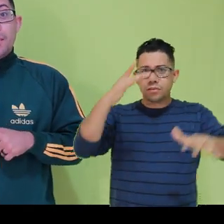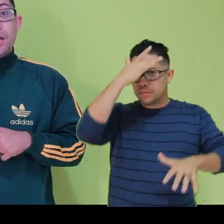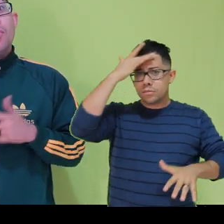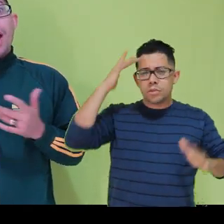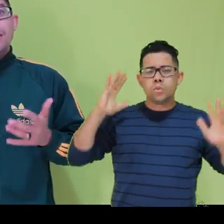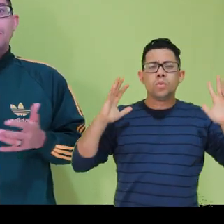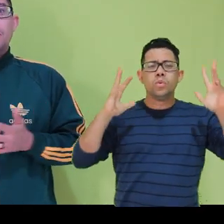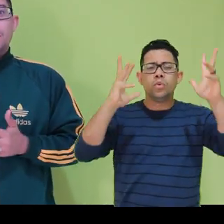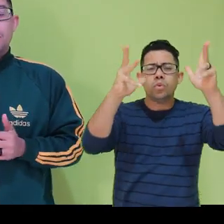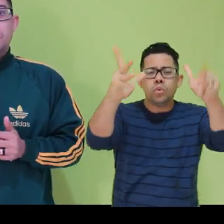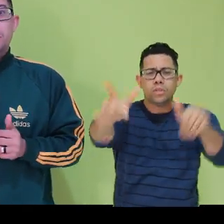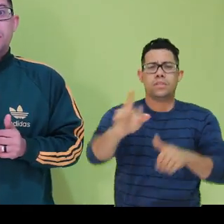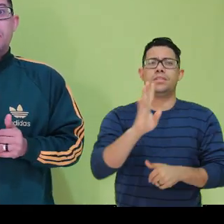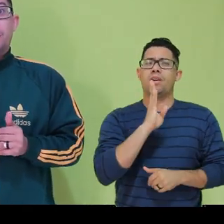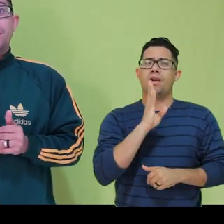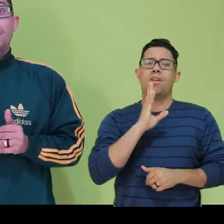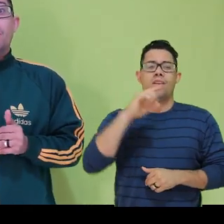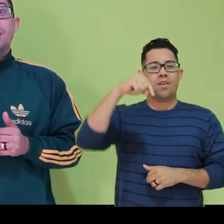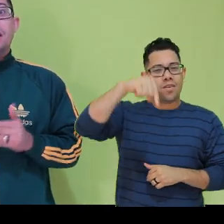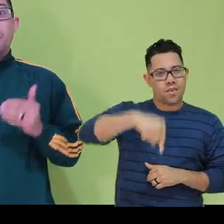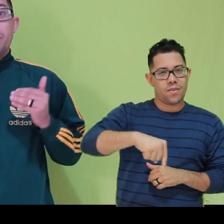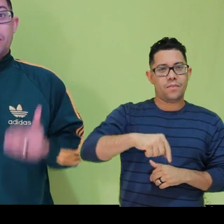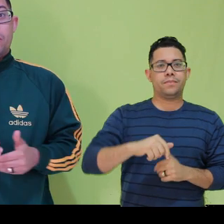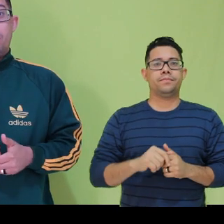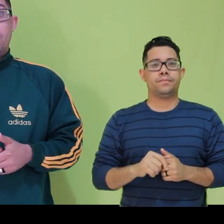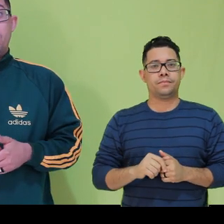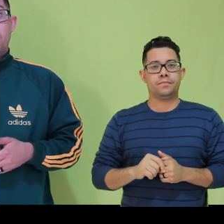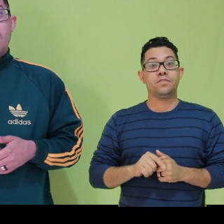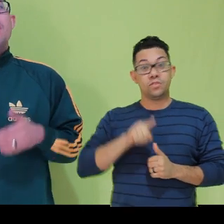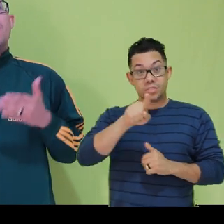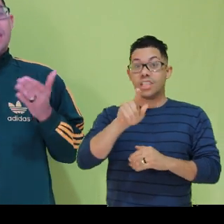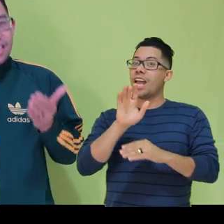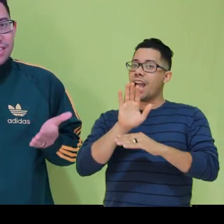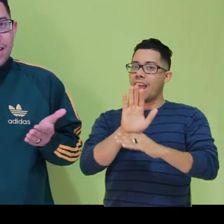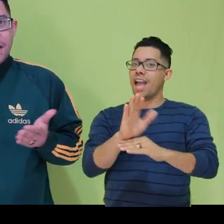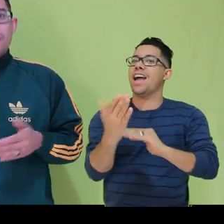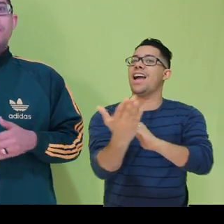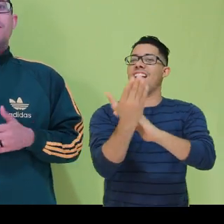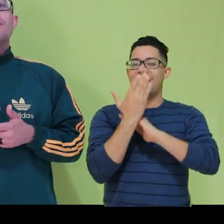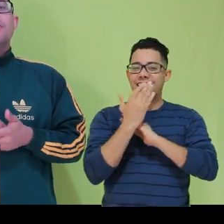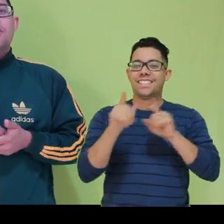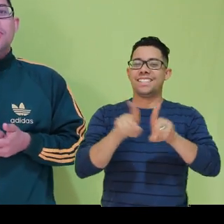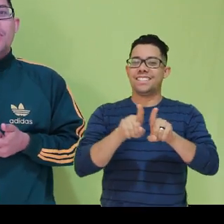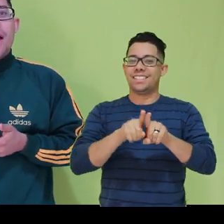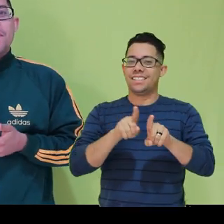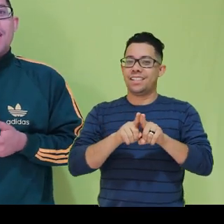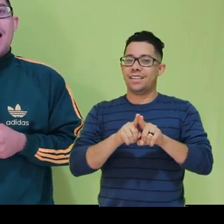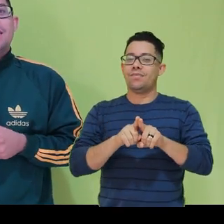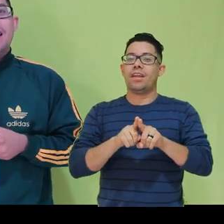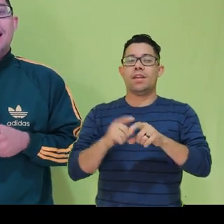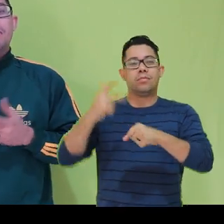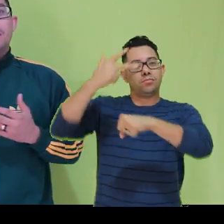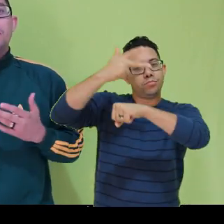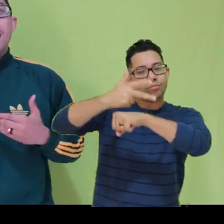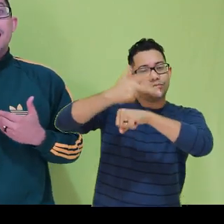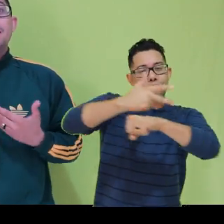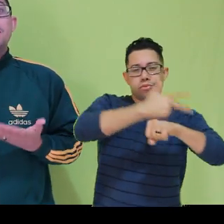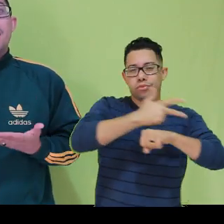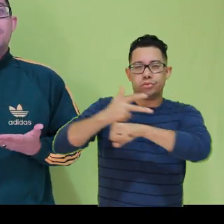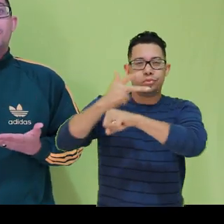para que o máximo de pessoas possíveis pode ser alcançado por esse conteúdo. Fazendo assim, você vai nos estimular a estar gravando mais e mais